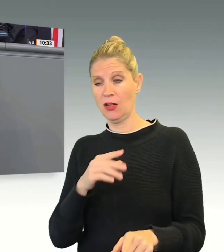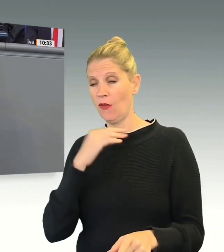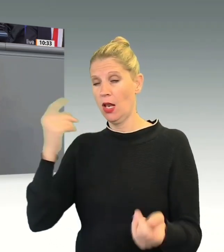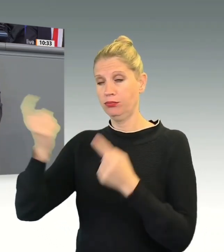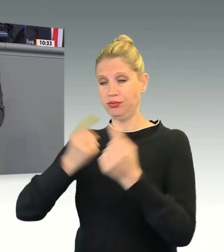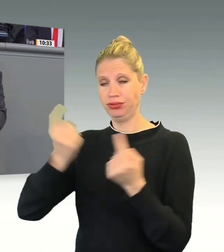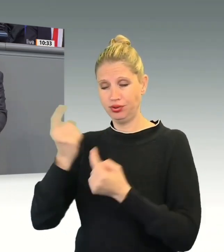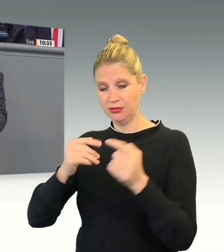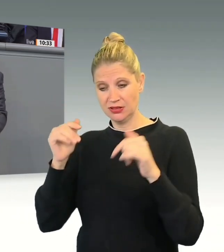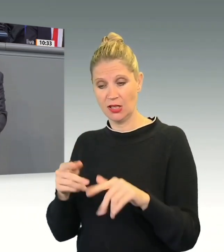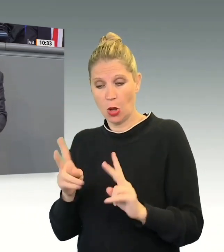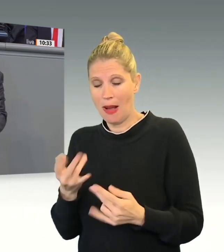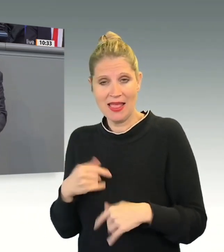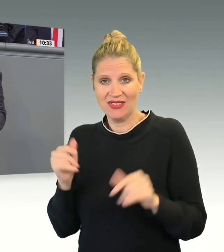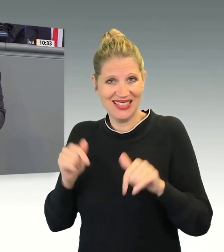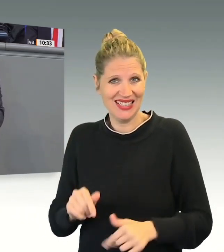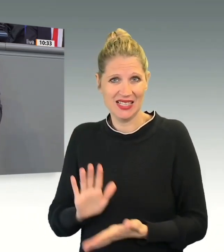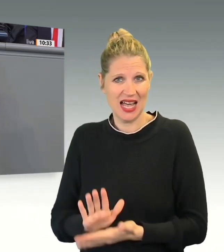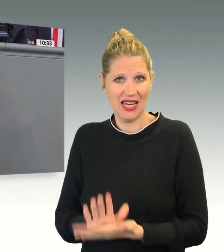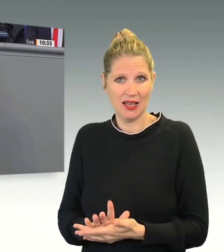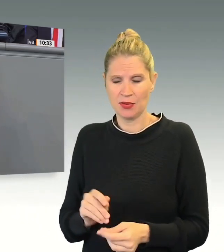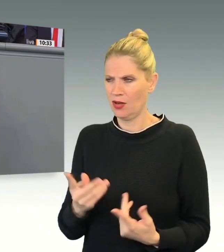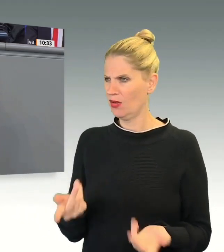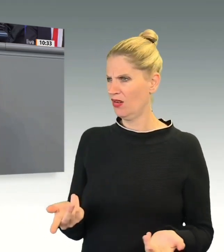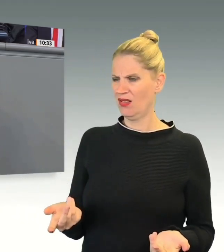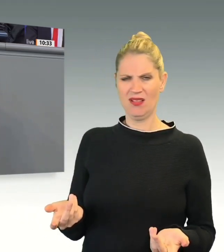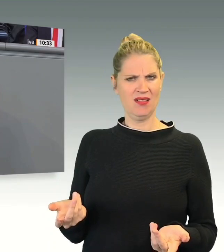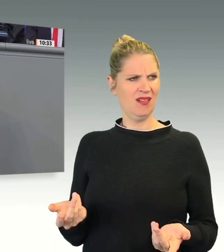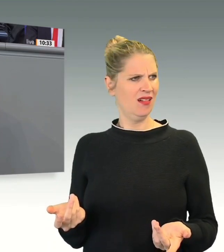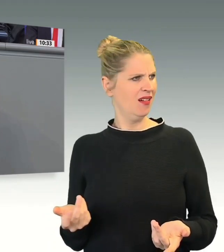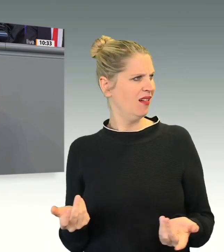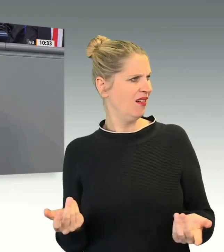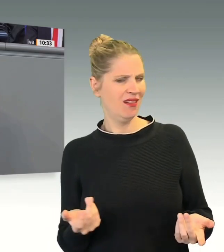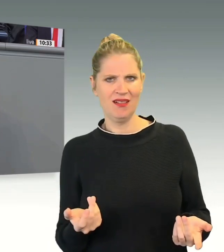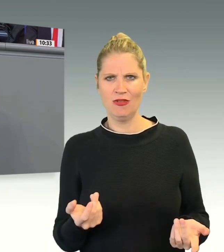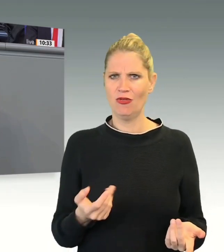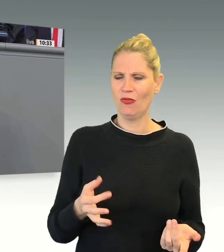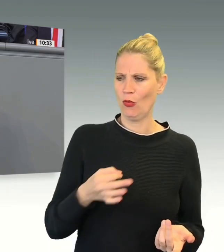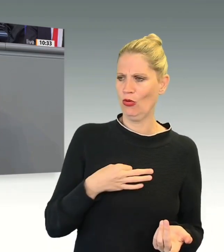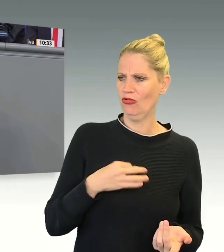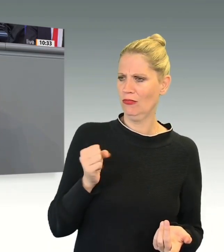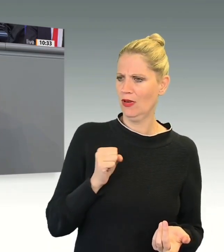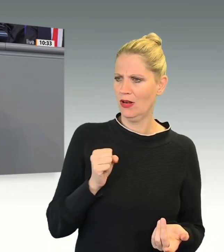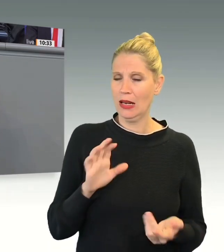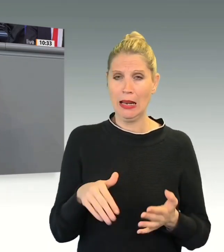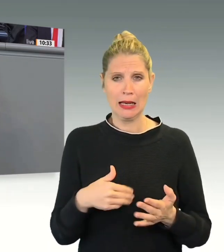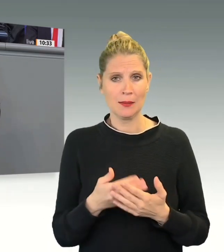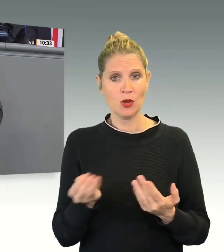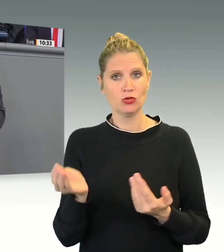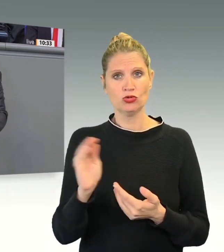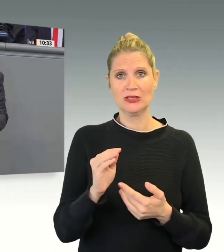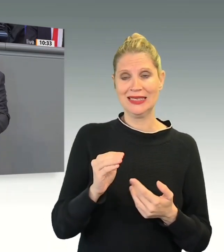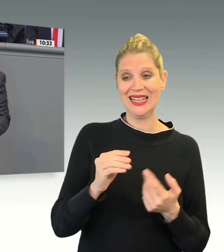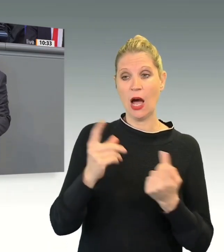hier sein dürften, dann fällt es uns schwer zu glauben, dass es zusätzlich noch ausreisepflichtige Ausländer ohne Duldungsstatus in